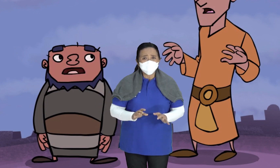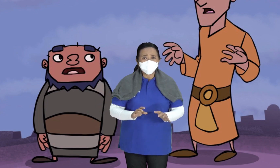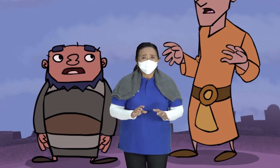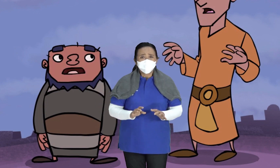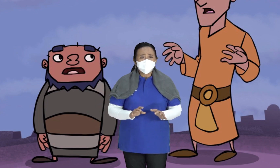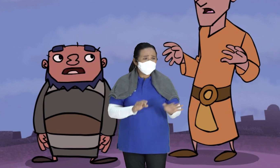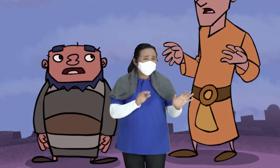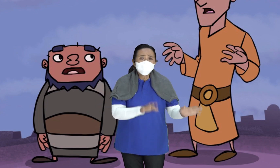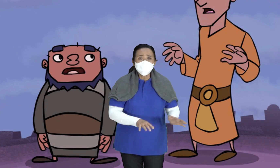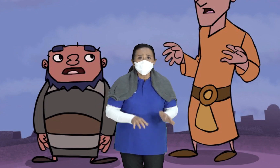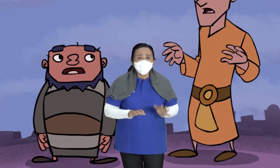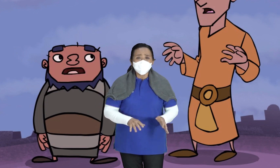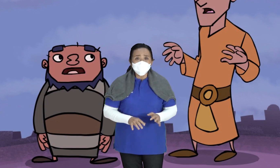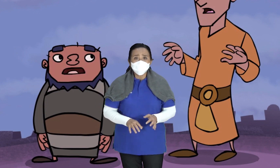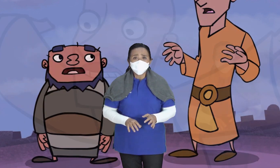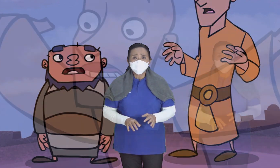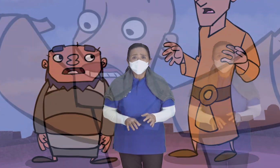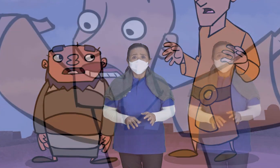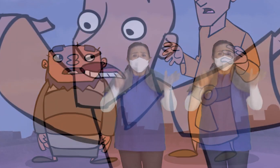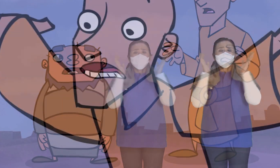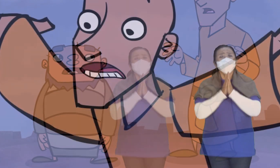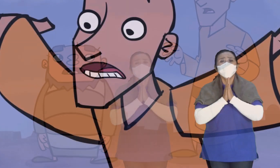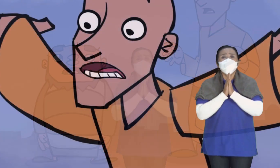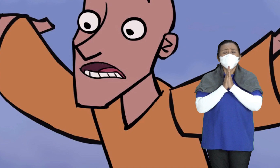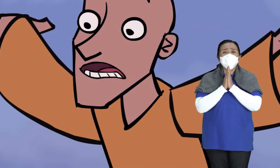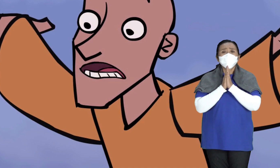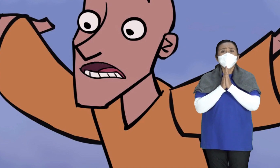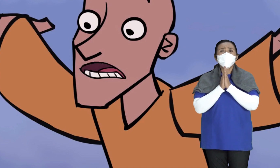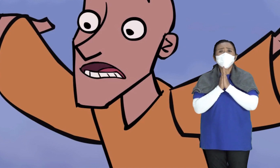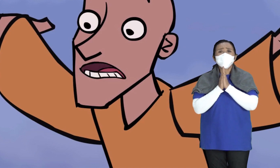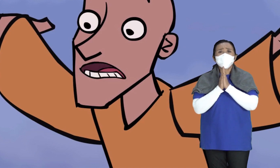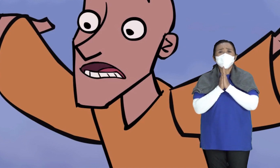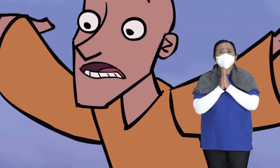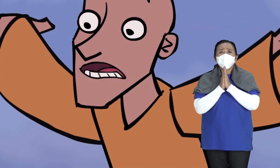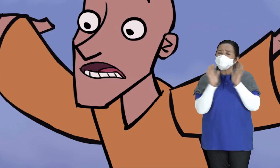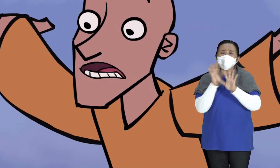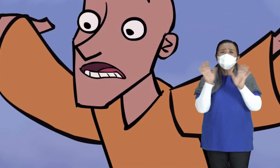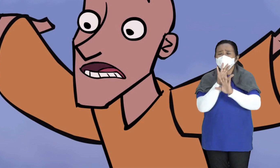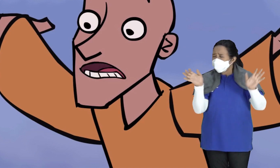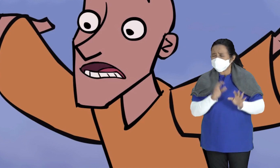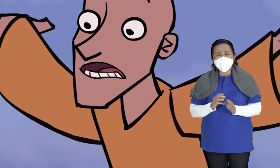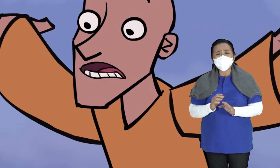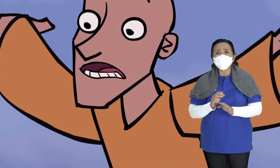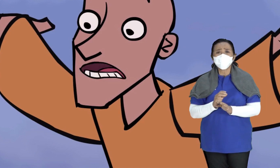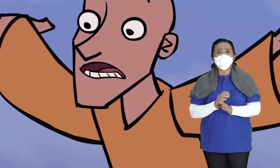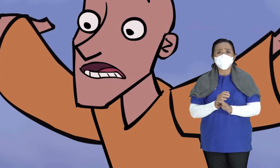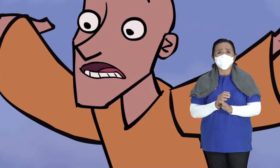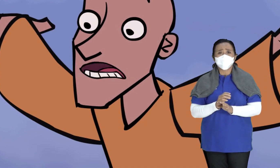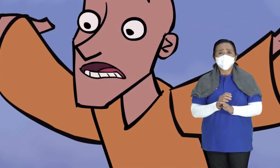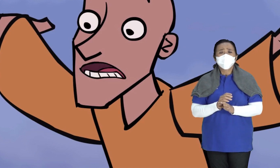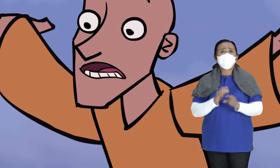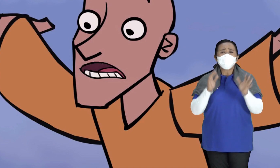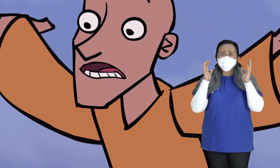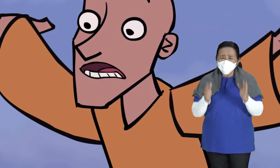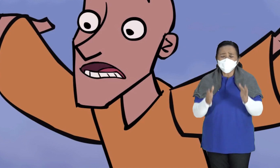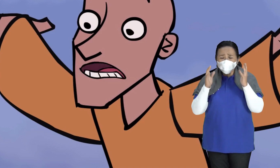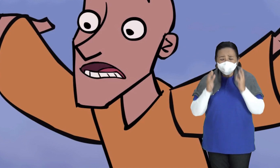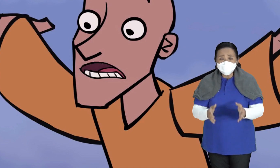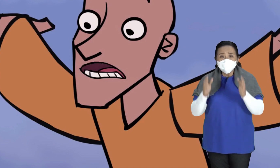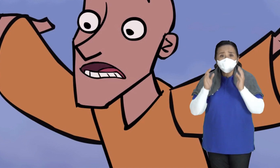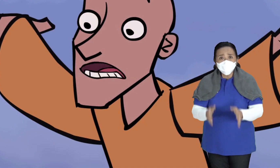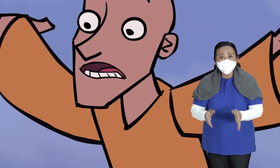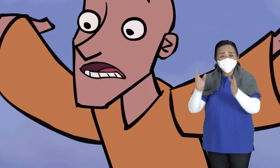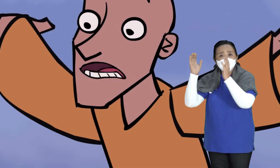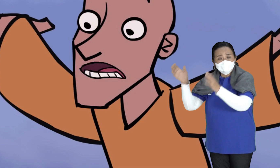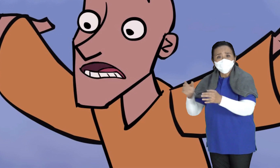ikut ya Diam disini Tinggal Demi Tuhan yang hidup Aku gak mau Meninggalkan Aku Aku mau